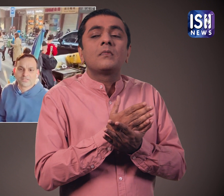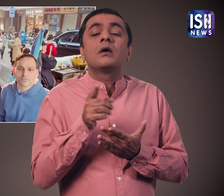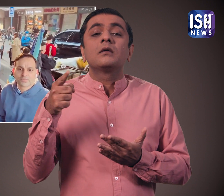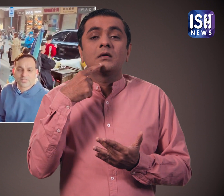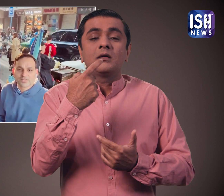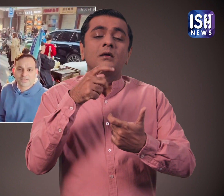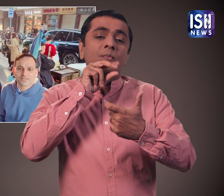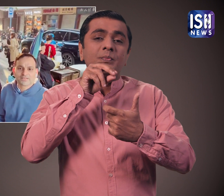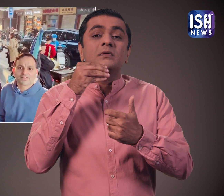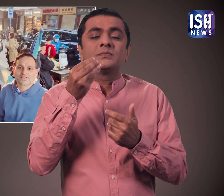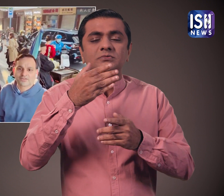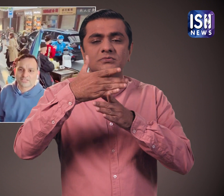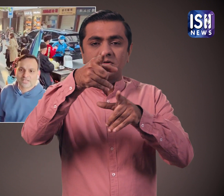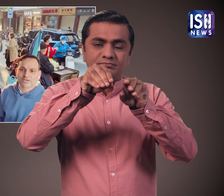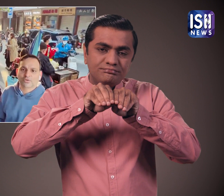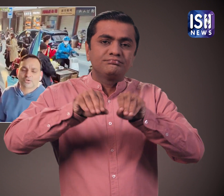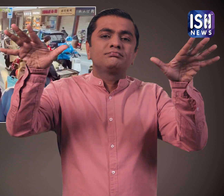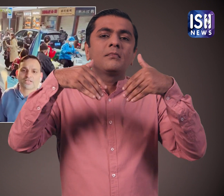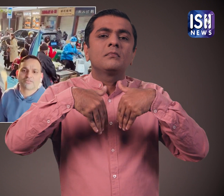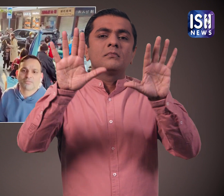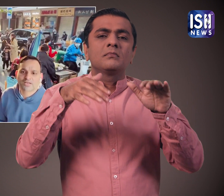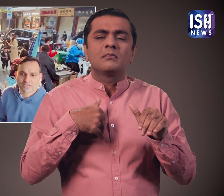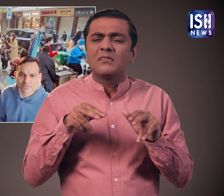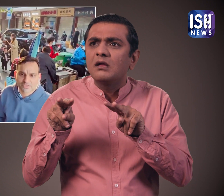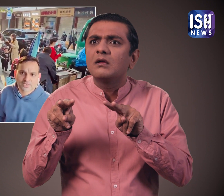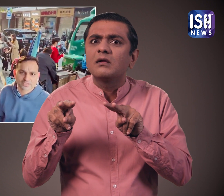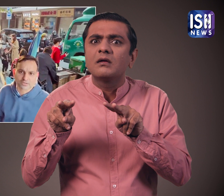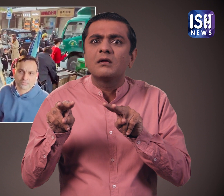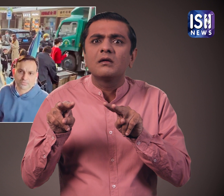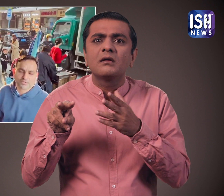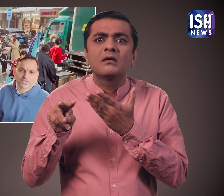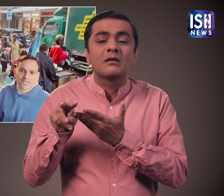उन्होंने लोगों से इस वीडियो को आगे शेर करने के लिए कहा अश्चरे जनक